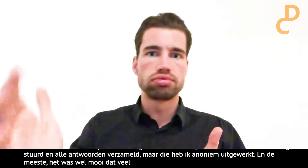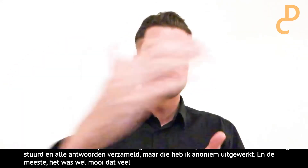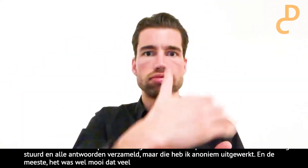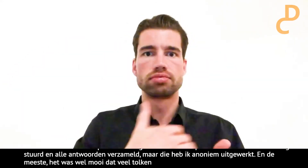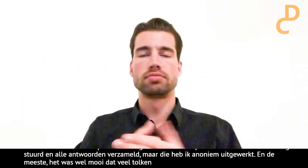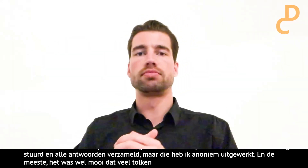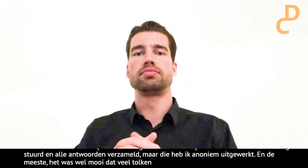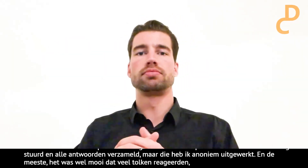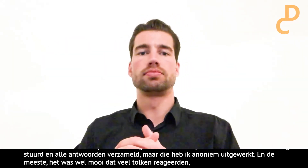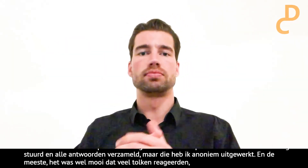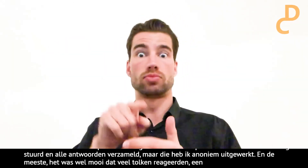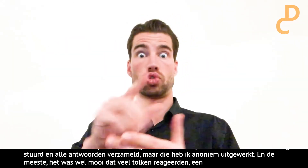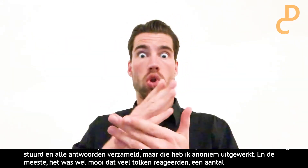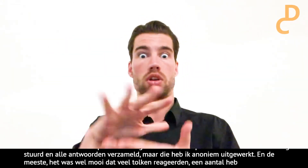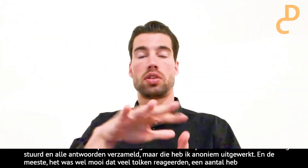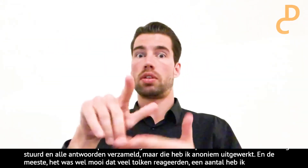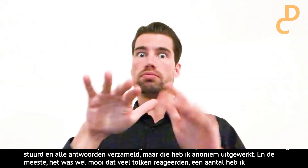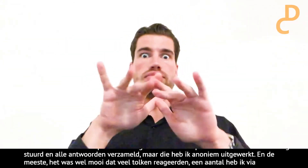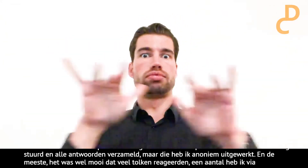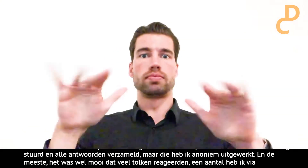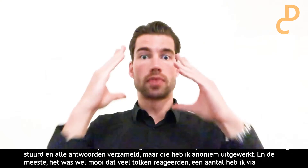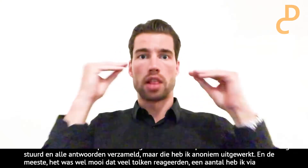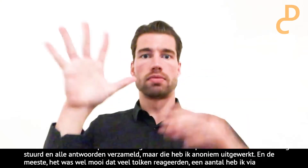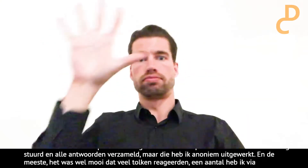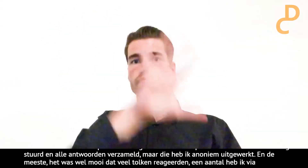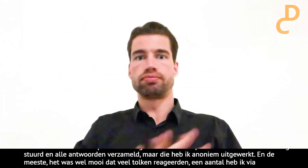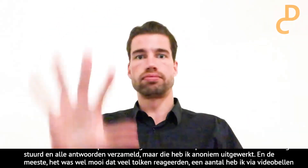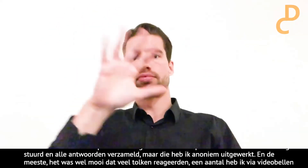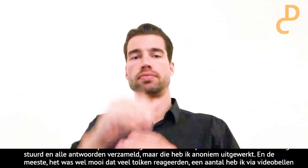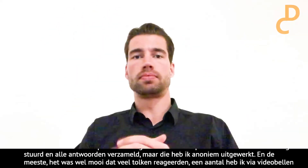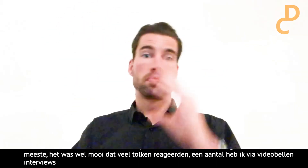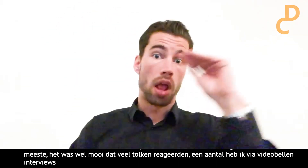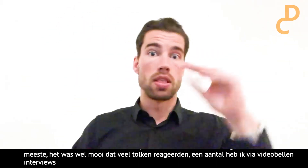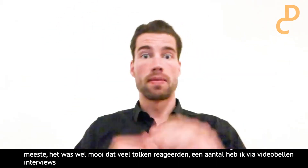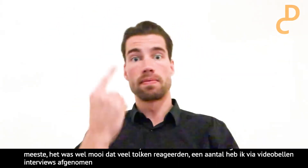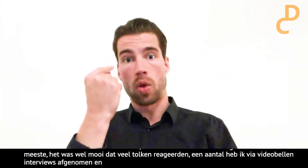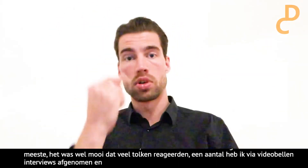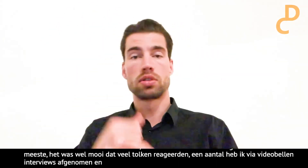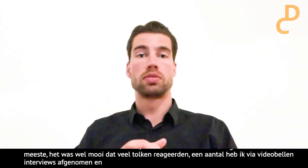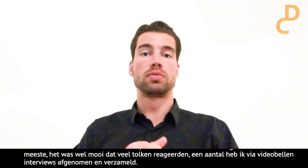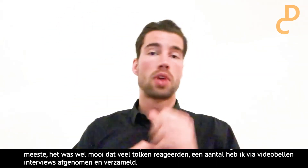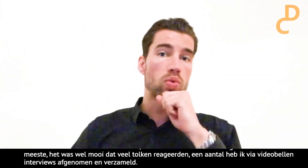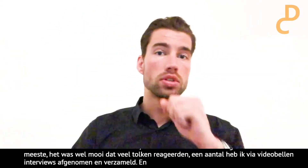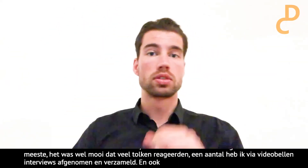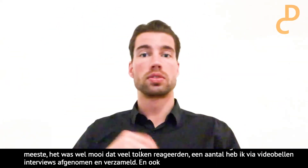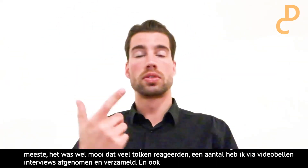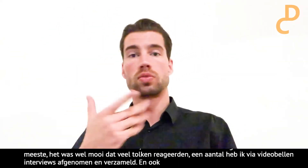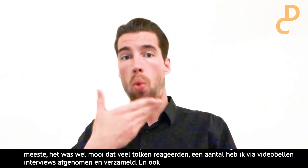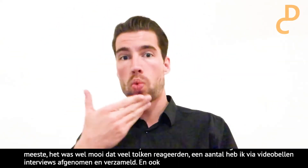de videobellen interviews afgenomen. En alles verzameld. En ook verschillende tolken uit heel Nederland. Man, vrouw,